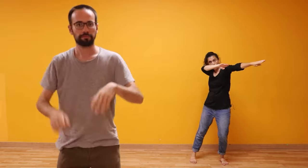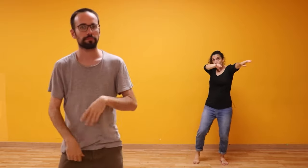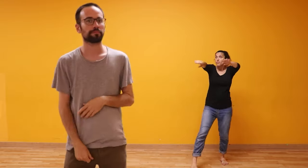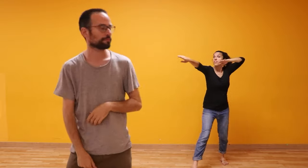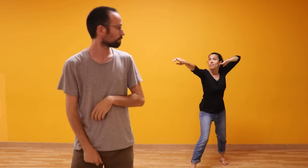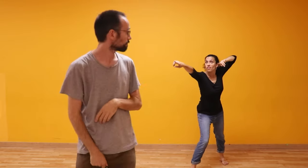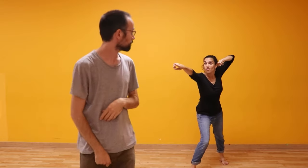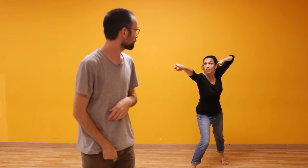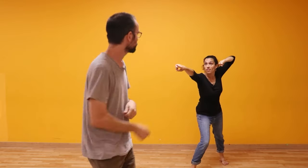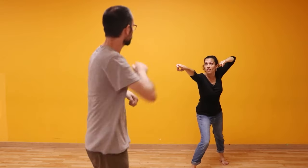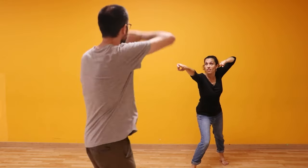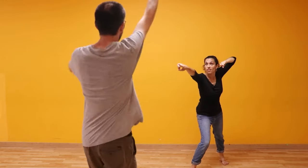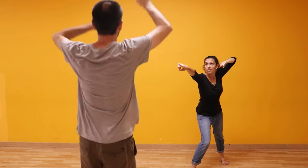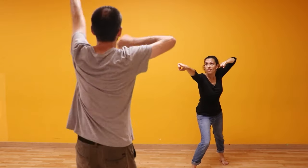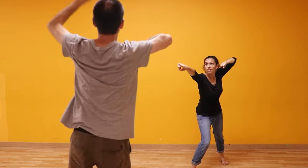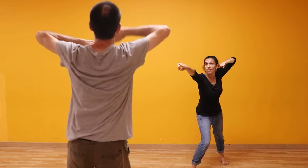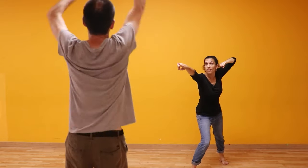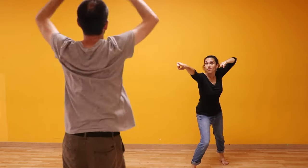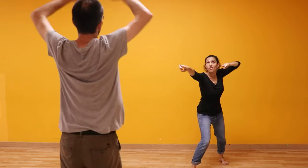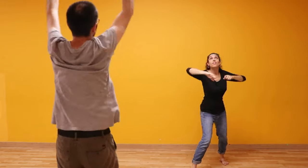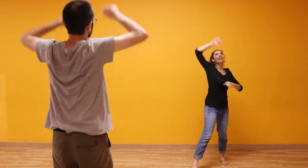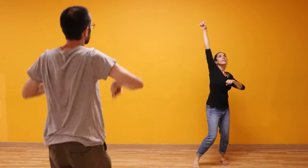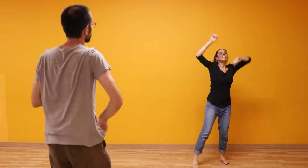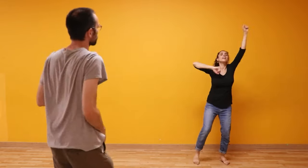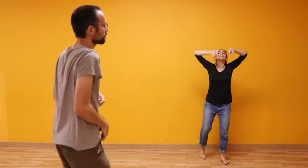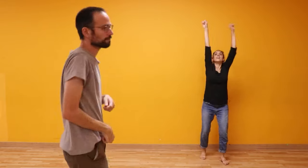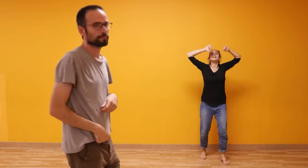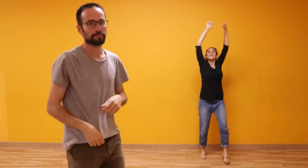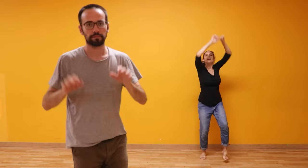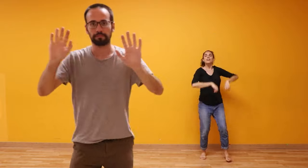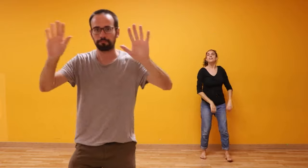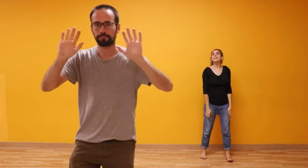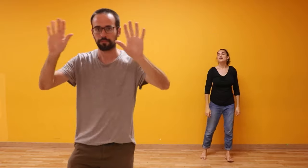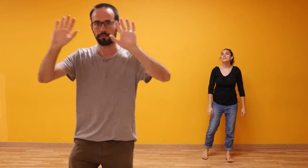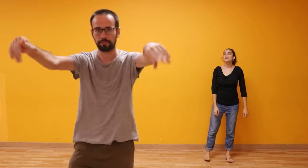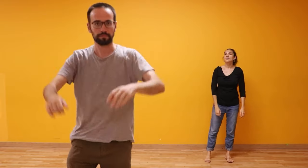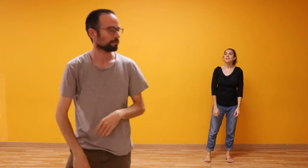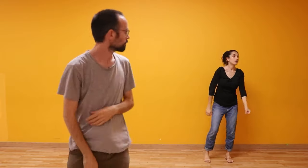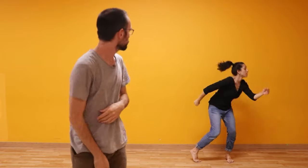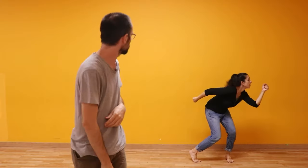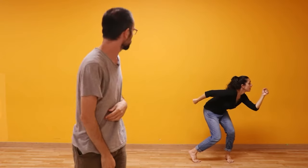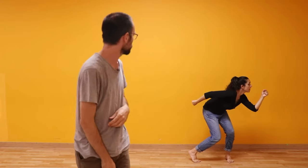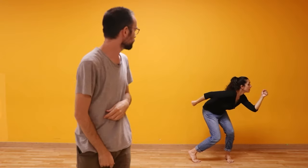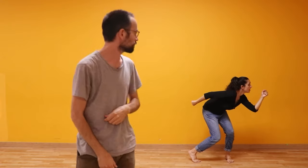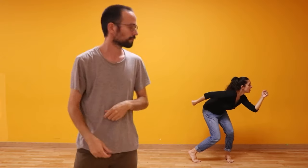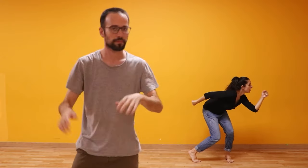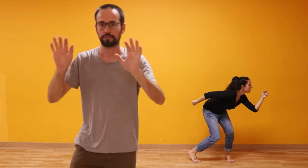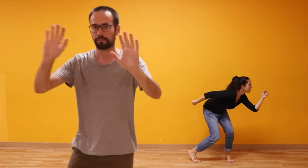saltar, jo vull jugar Jo vull cantar, jo